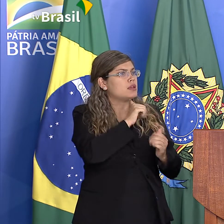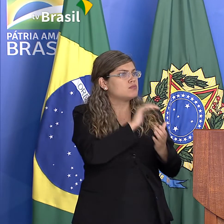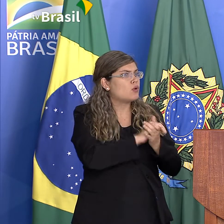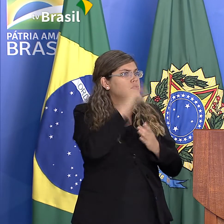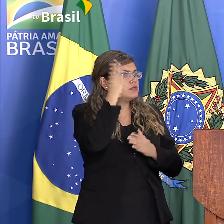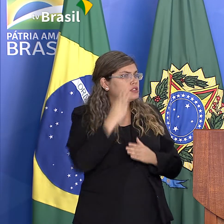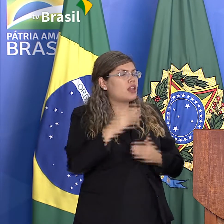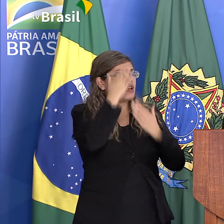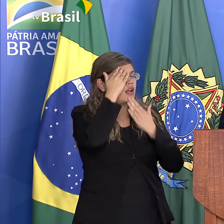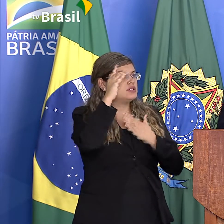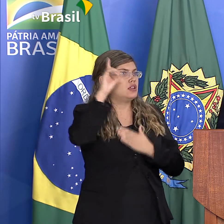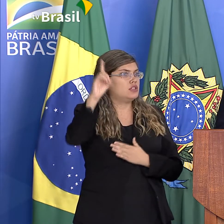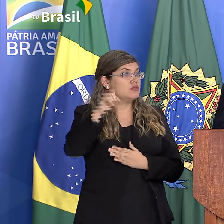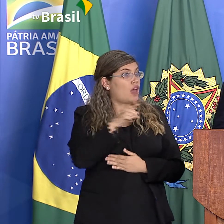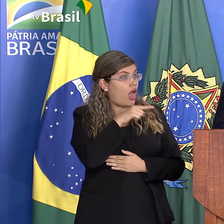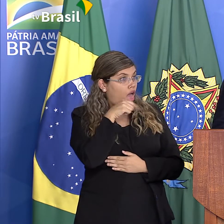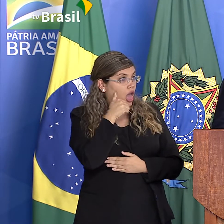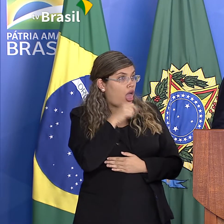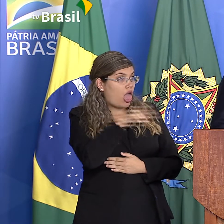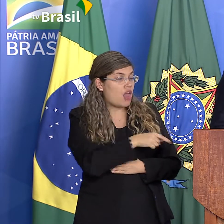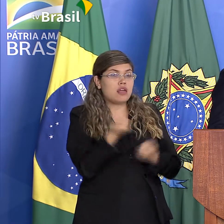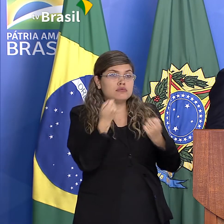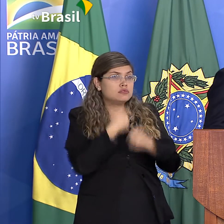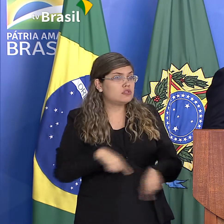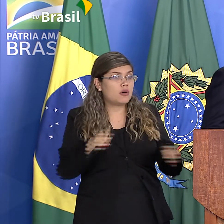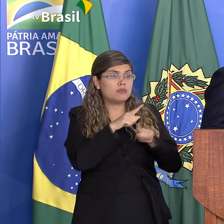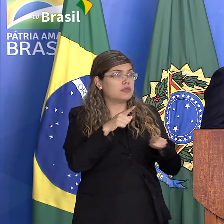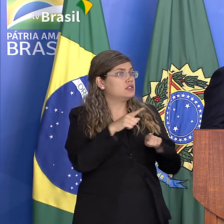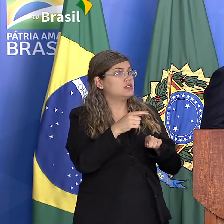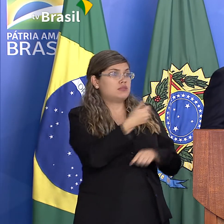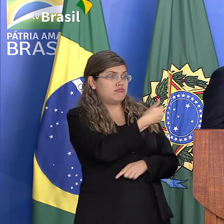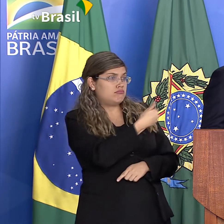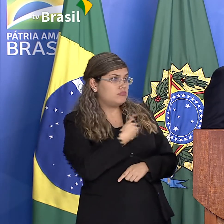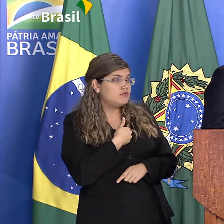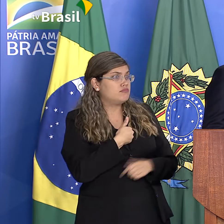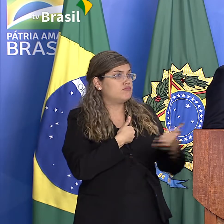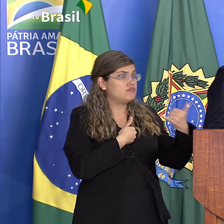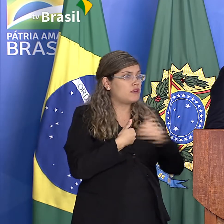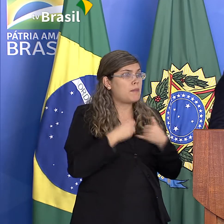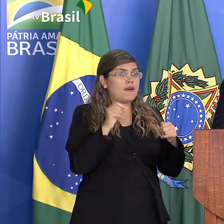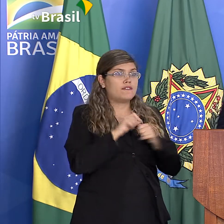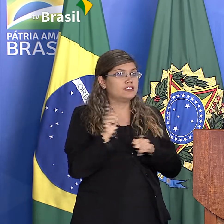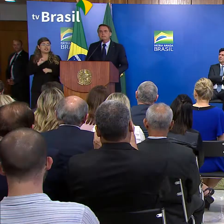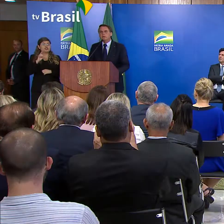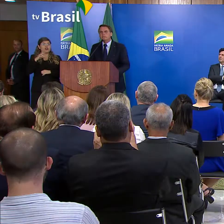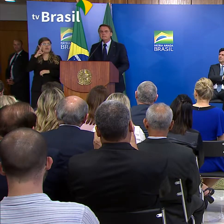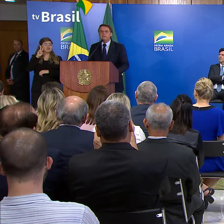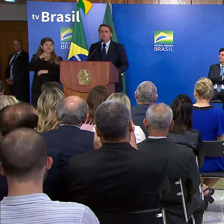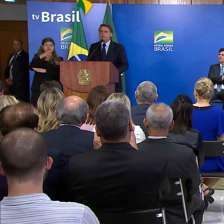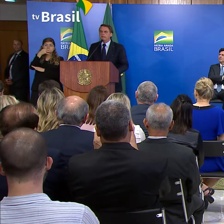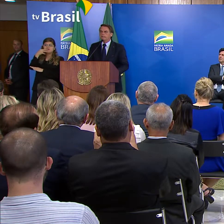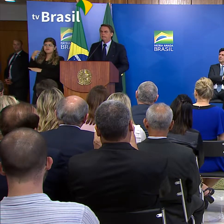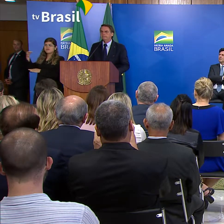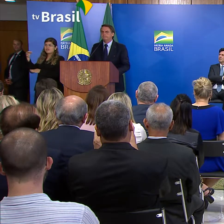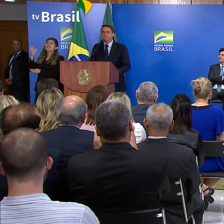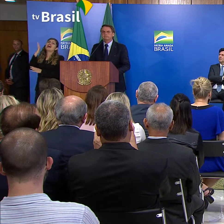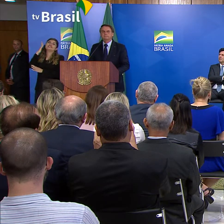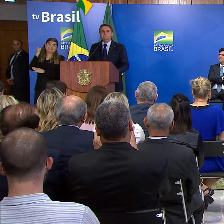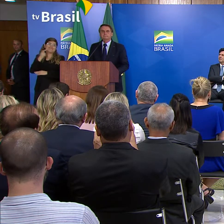ela nem precisa pedir pra mim pra eu fazer os maternos só no olhar dela eu já sei o que ela quer